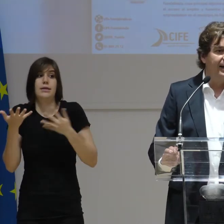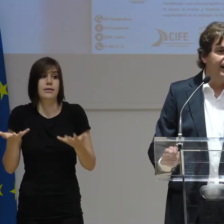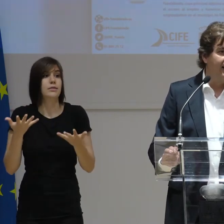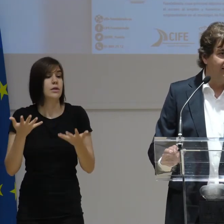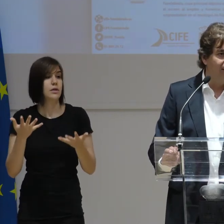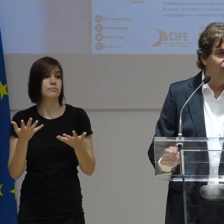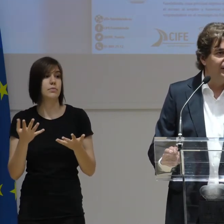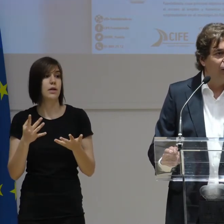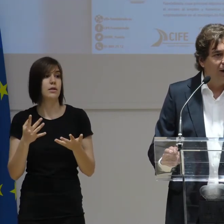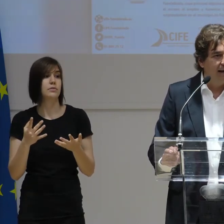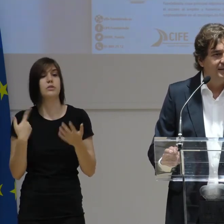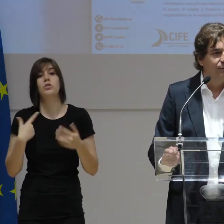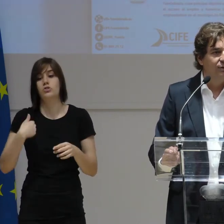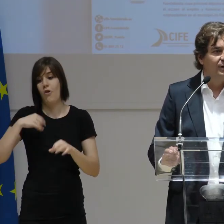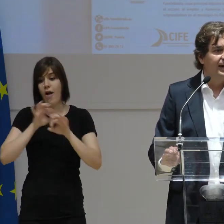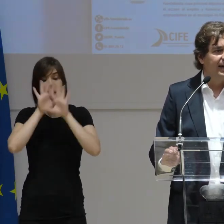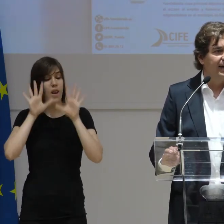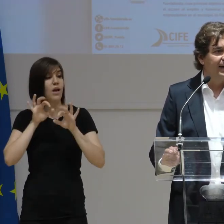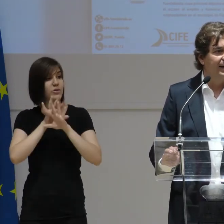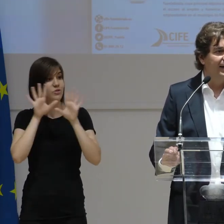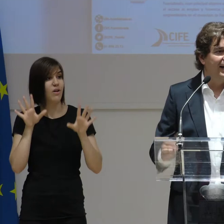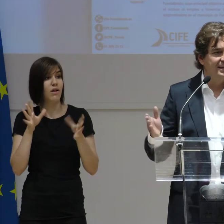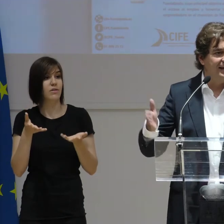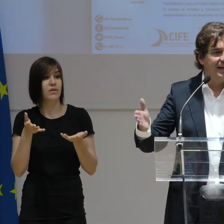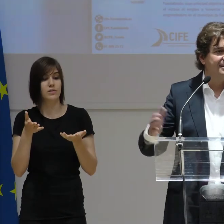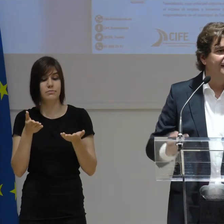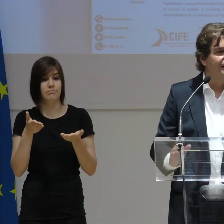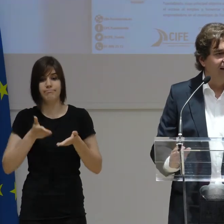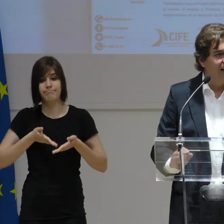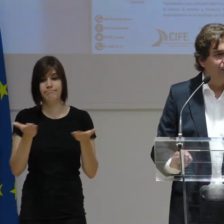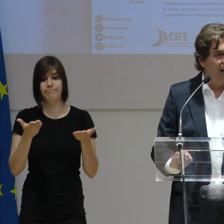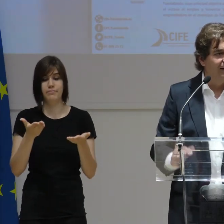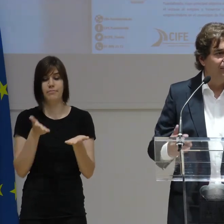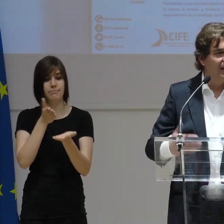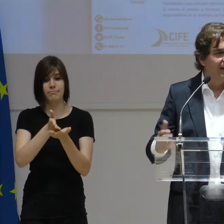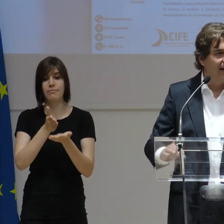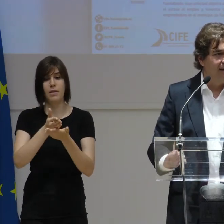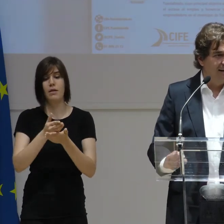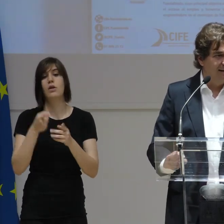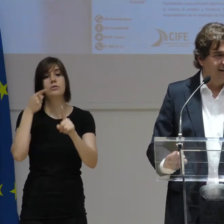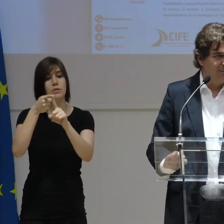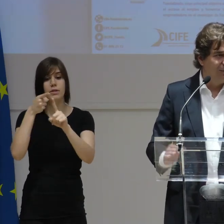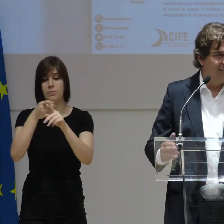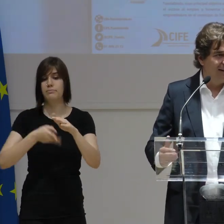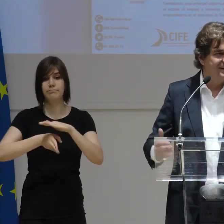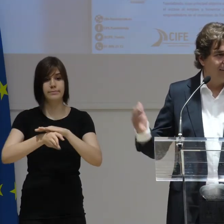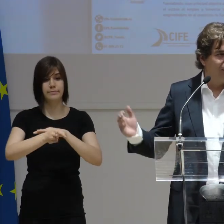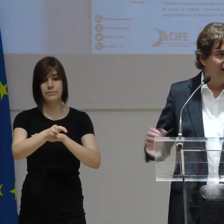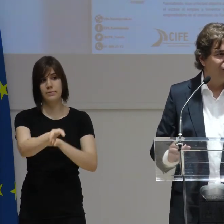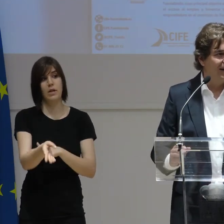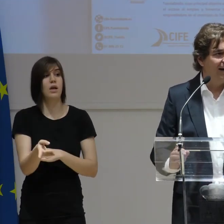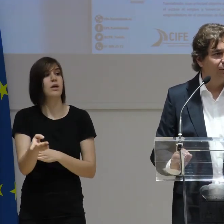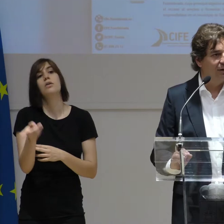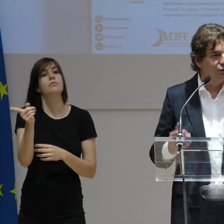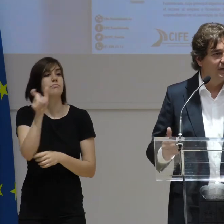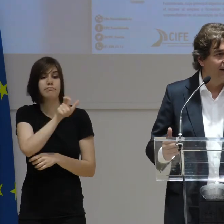entiendo y tengo clarísimo que las líneas tienen que ir por ahí, tenemos que generar, vuelvo a repetir, sabiendo que